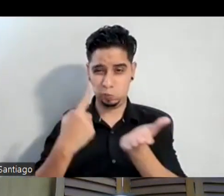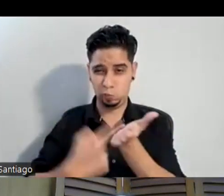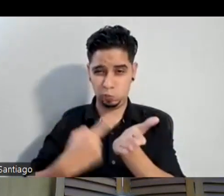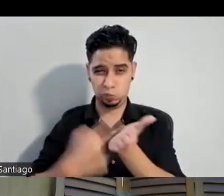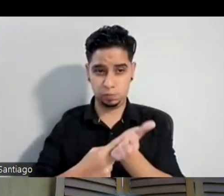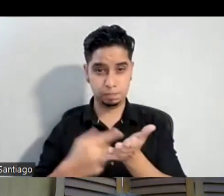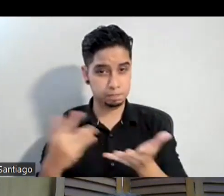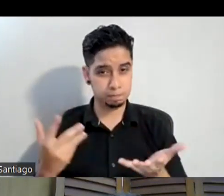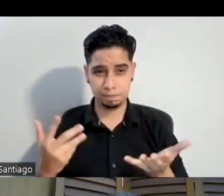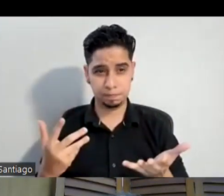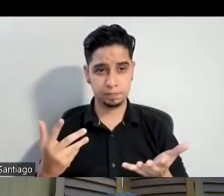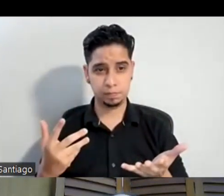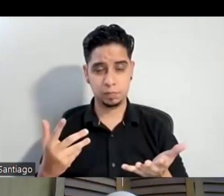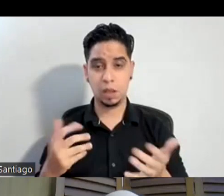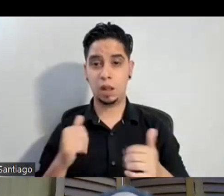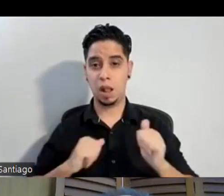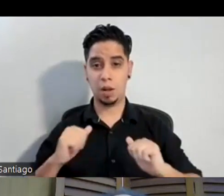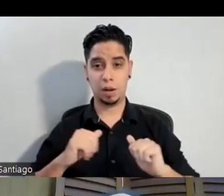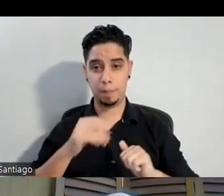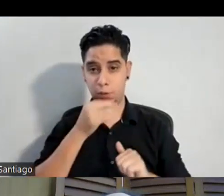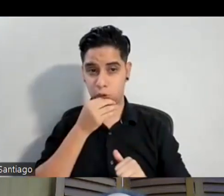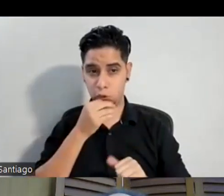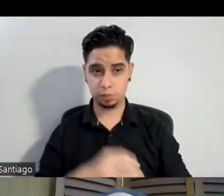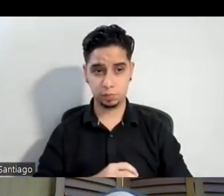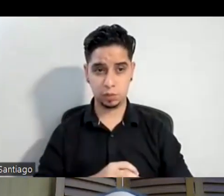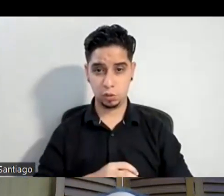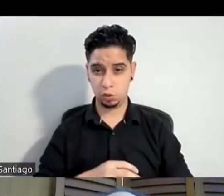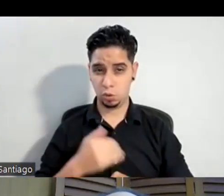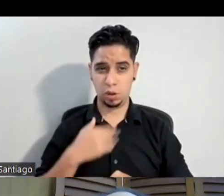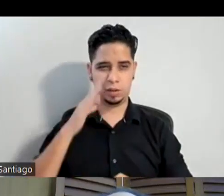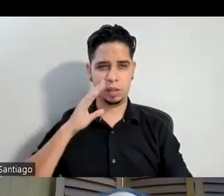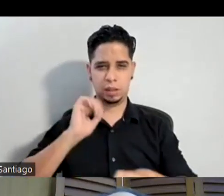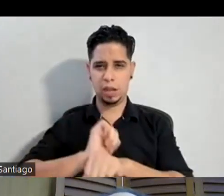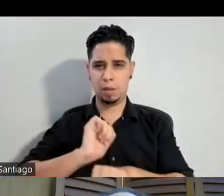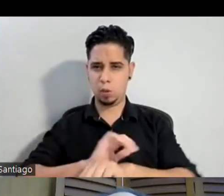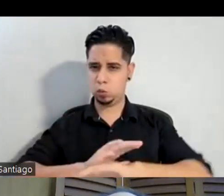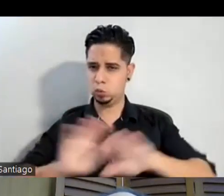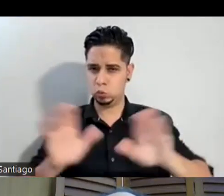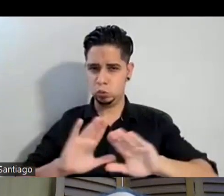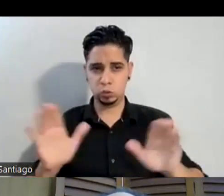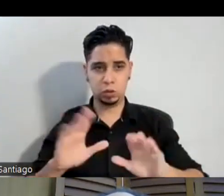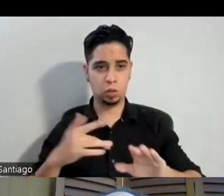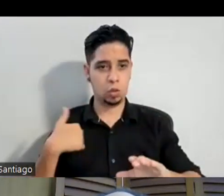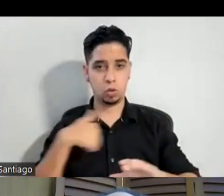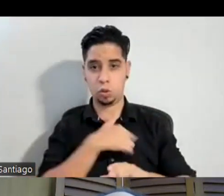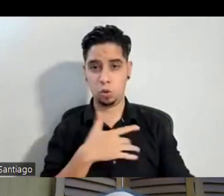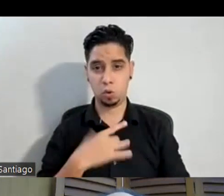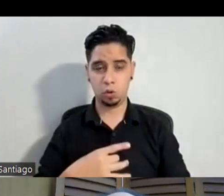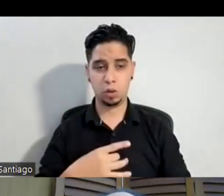la obra que viene por ahí que iba a decir era el trabajo pero no porque es que nos gusta por ahí viene por ahí viene otra